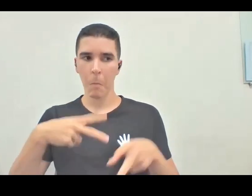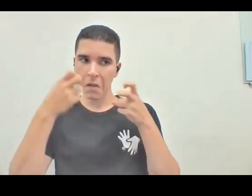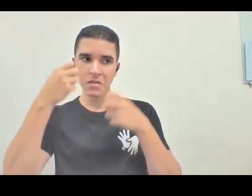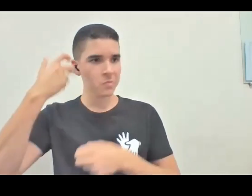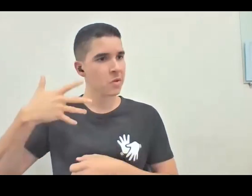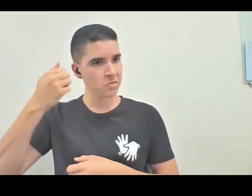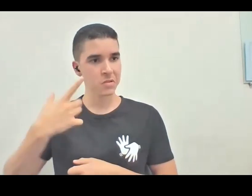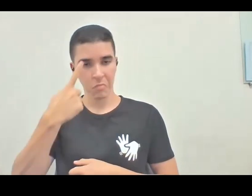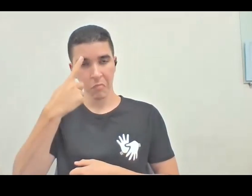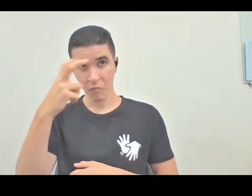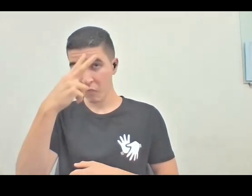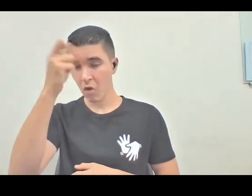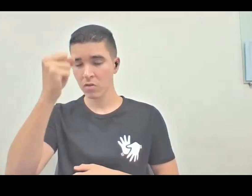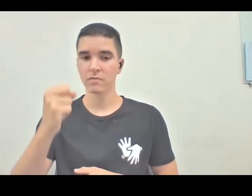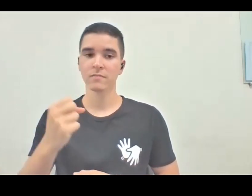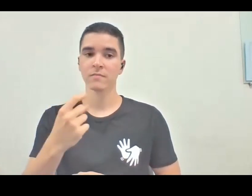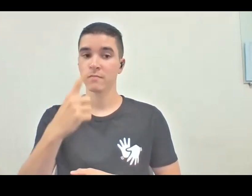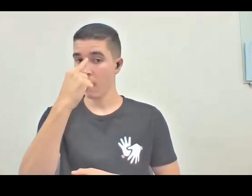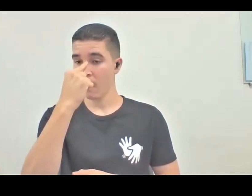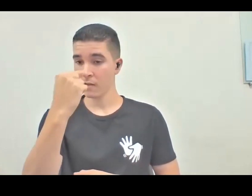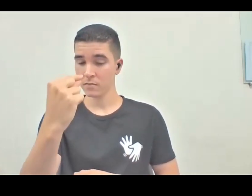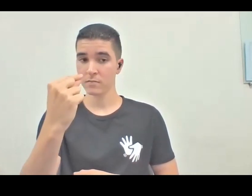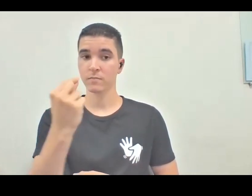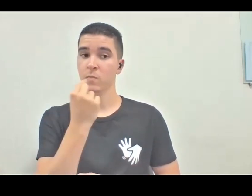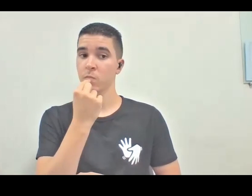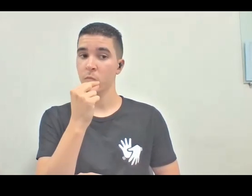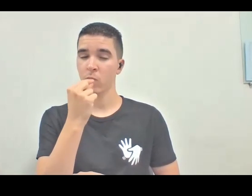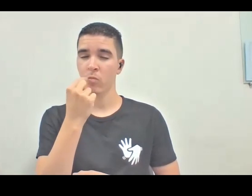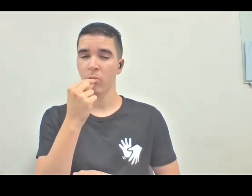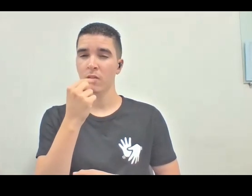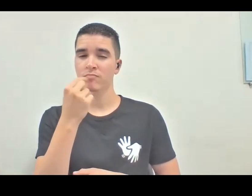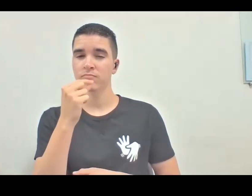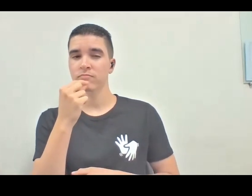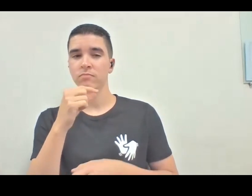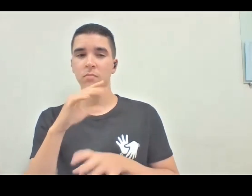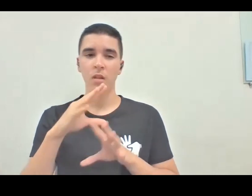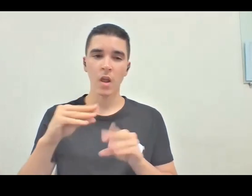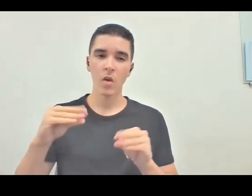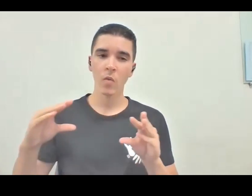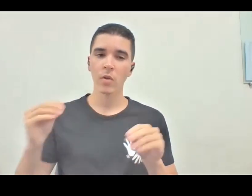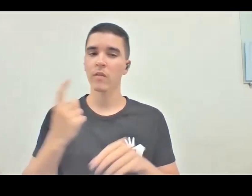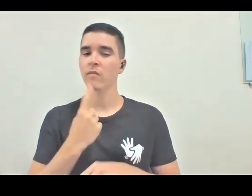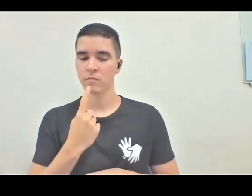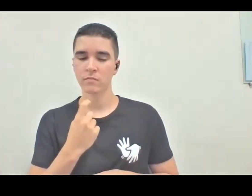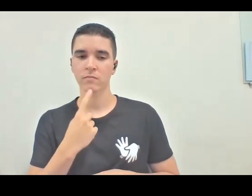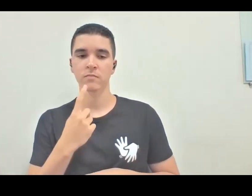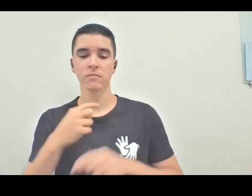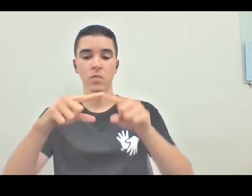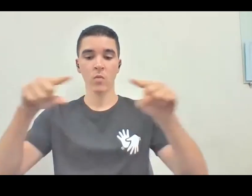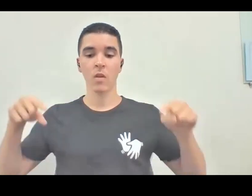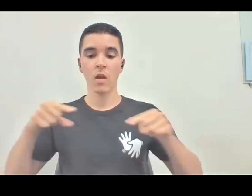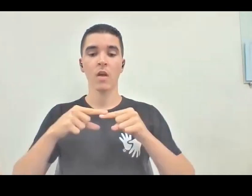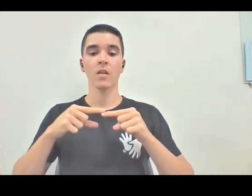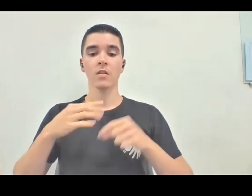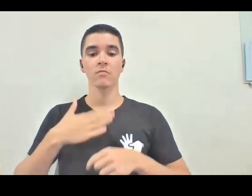nariz grande, a boca está pintada com um leve tom vermelho, estou na sala da minha casa, vestindo